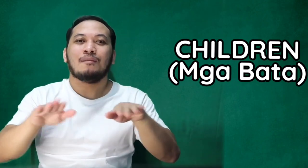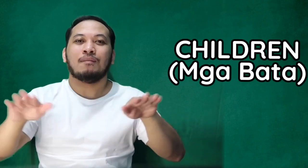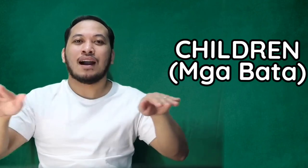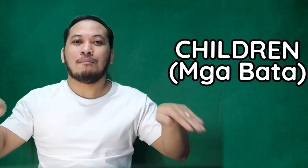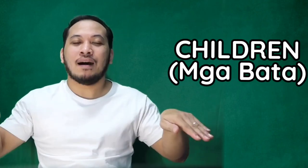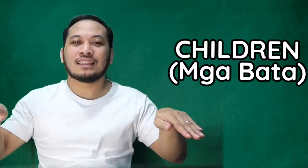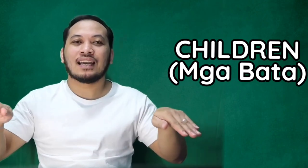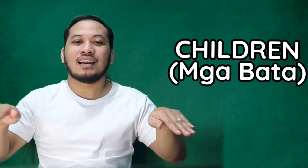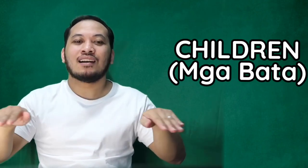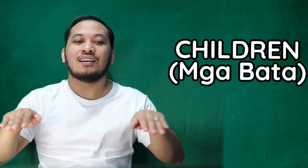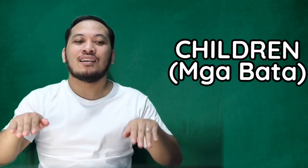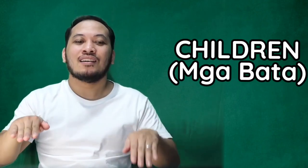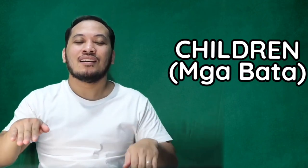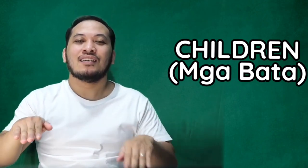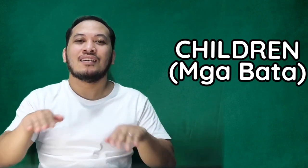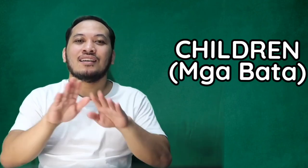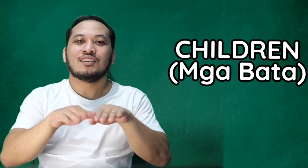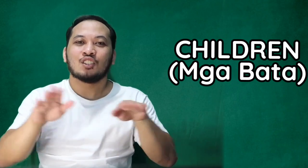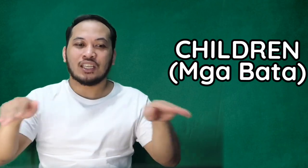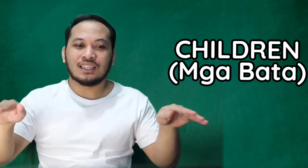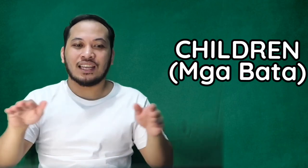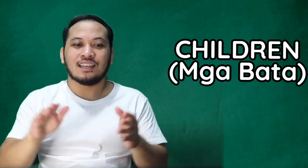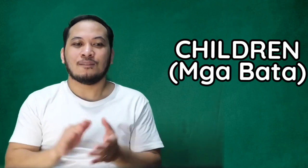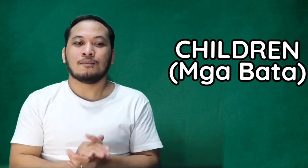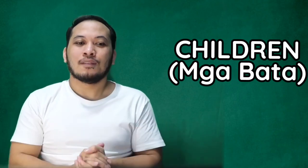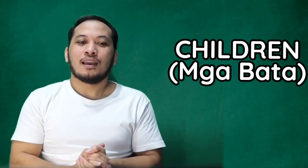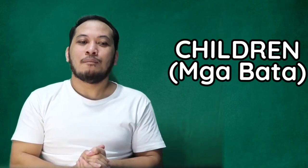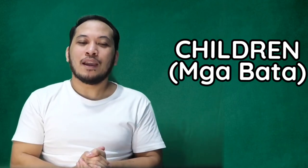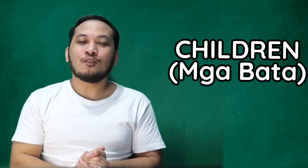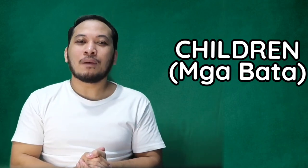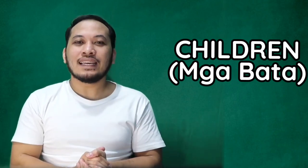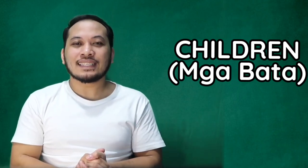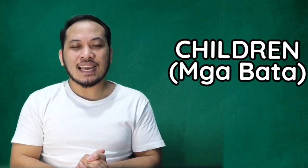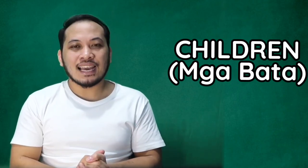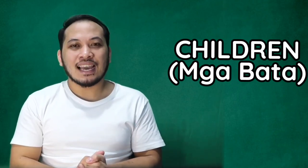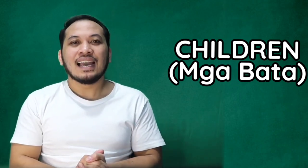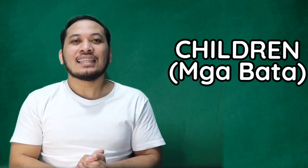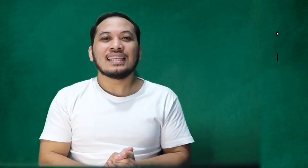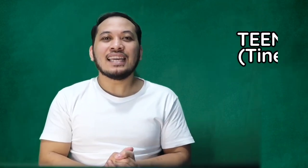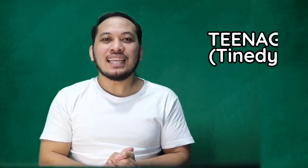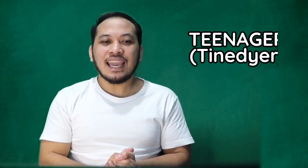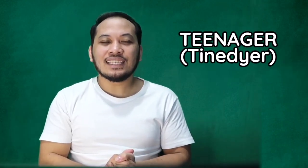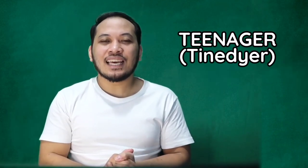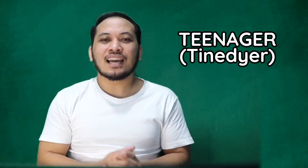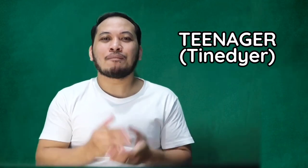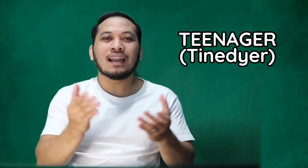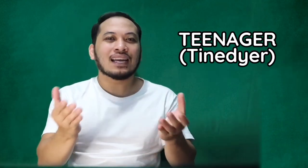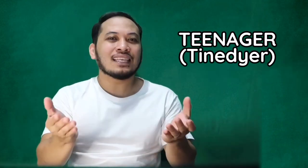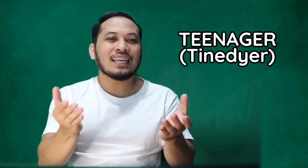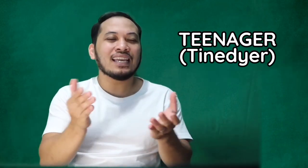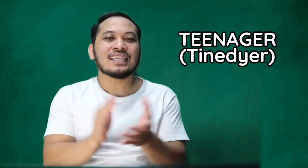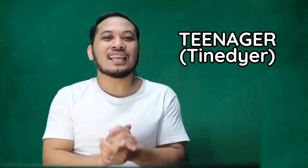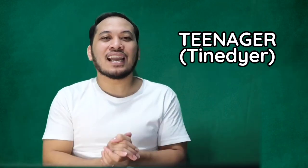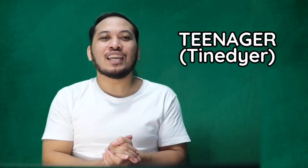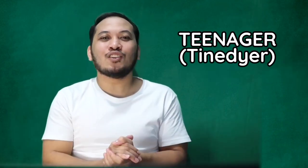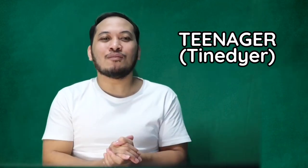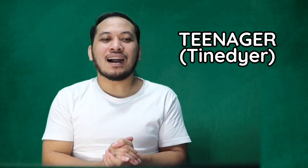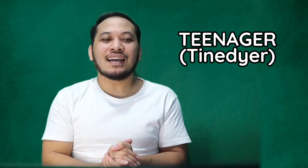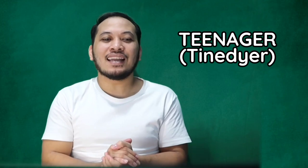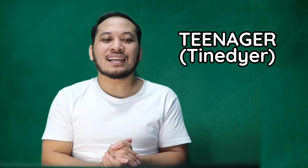Mga bata. Children. Meron pang isa. Teenager. Kapag ka-teenager ng inyong mga anak